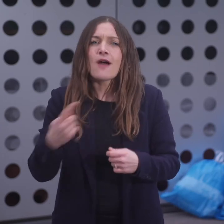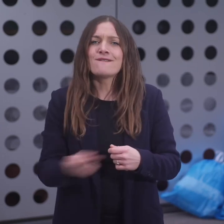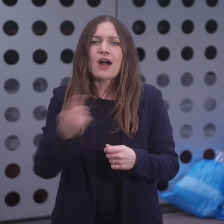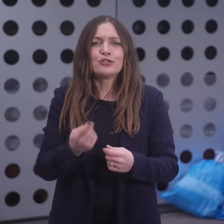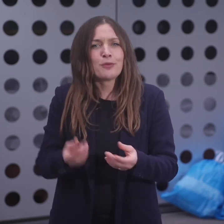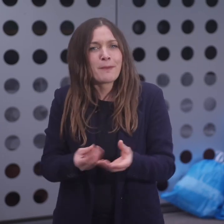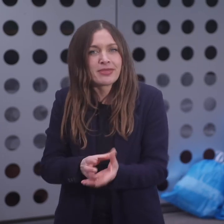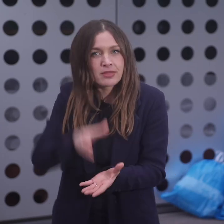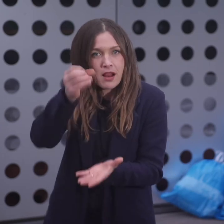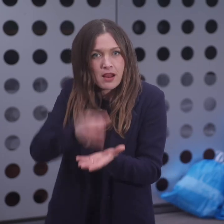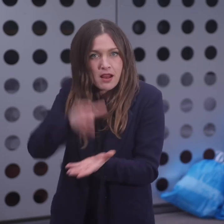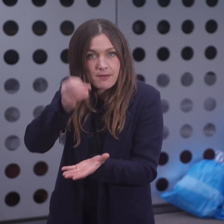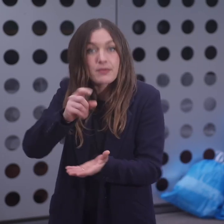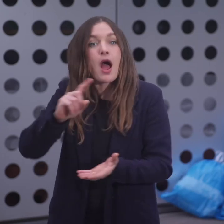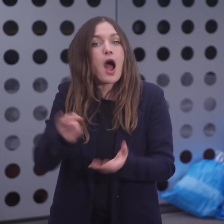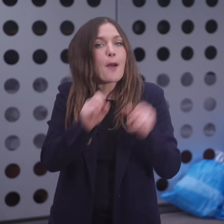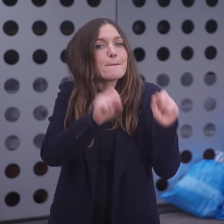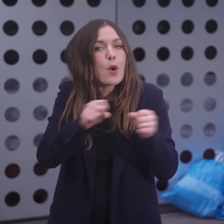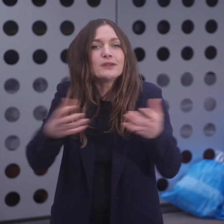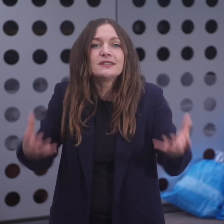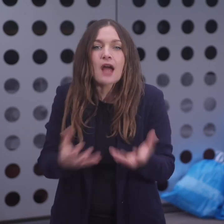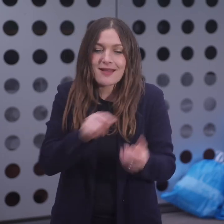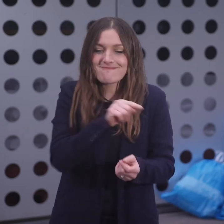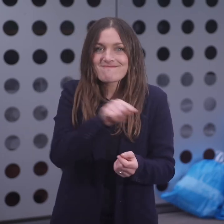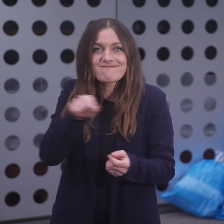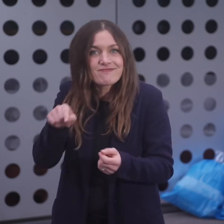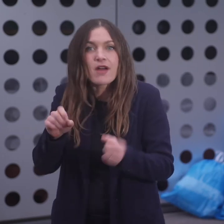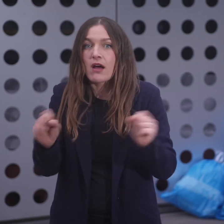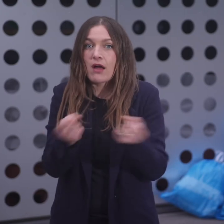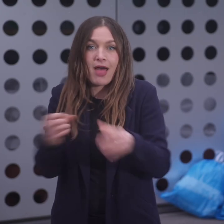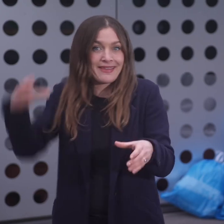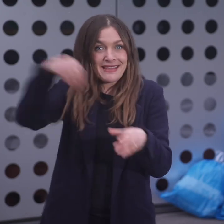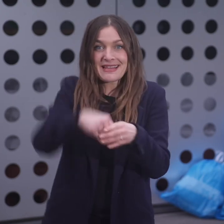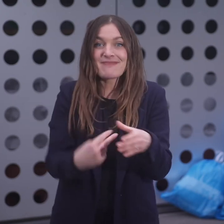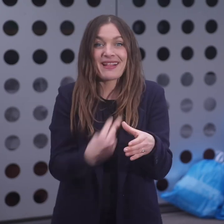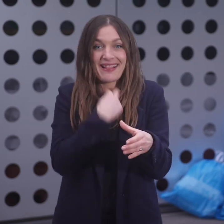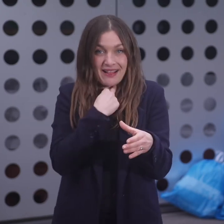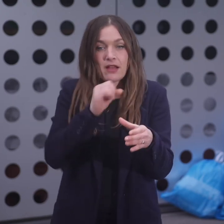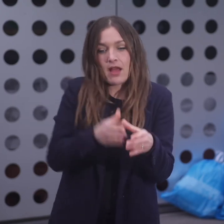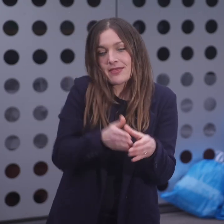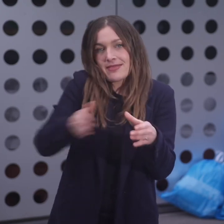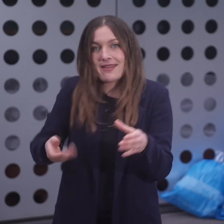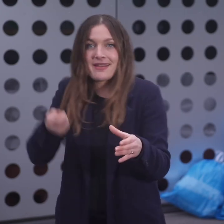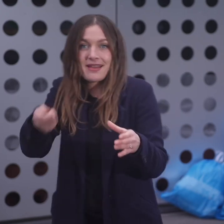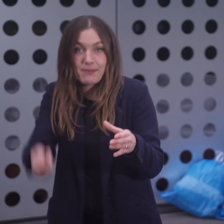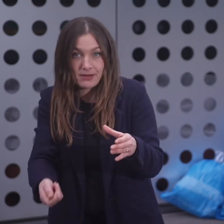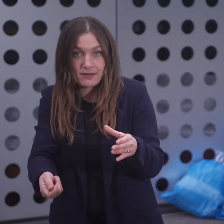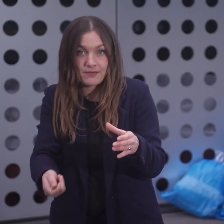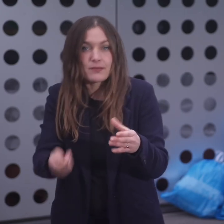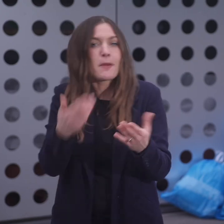Plastikverpackungen, Waschmittelbehälter etc., sowie brennbares Kleinsperrgut, z.B. Besen oder Kleinmöbel.